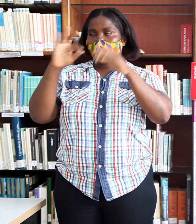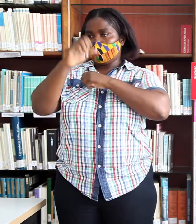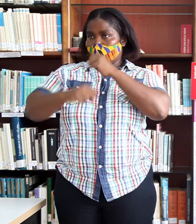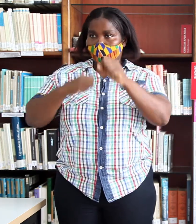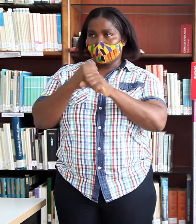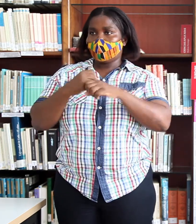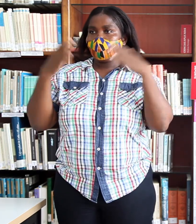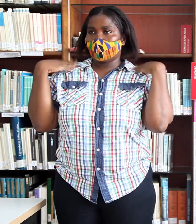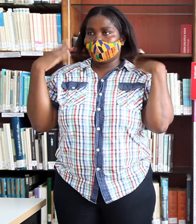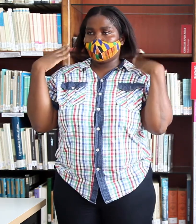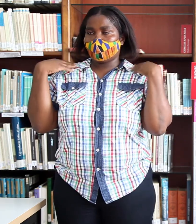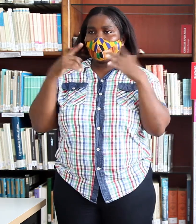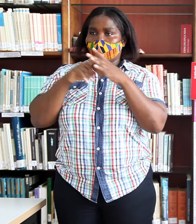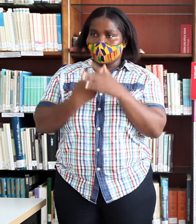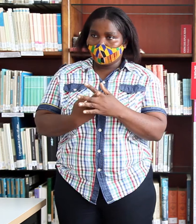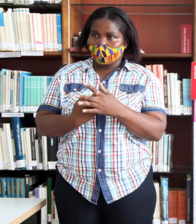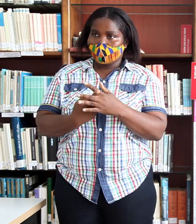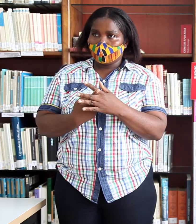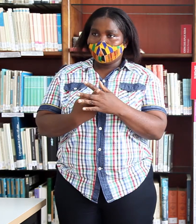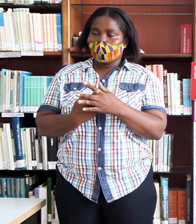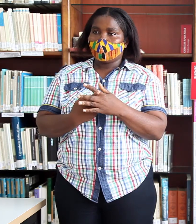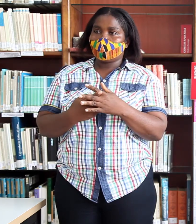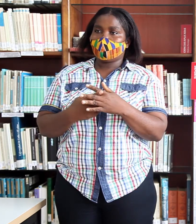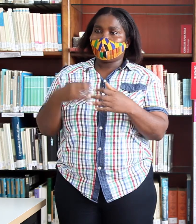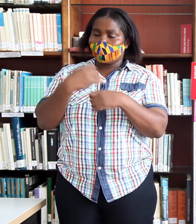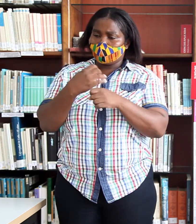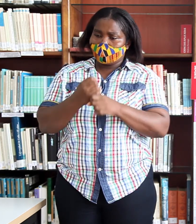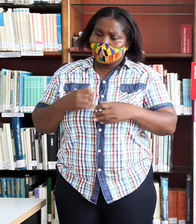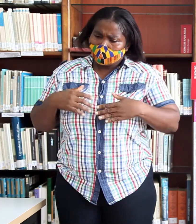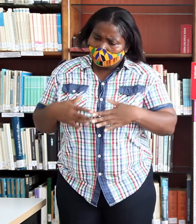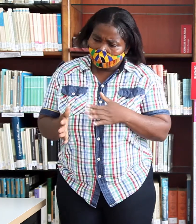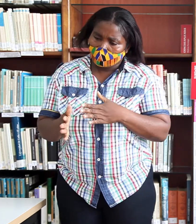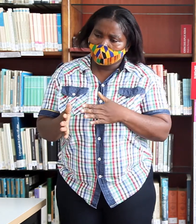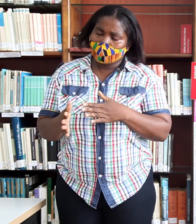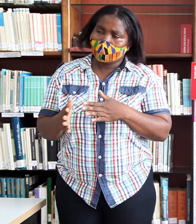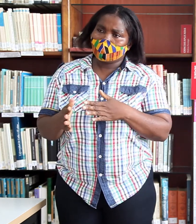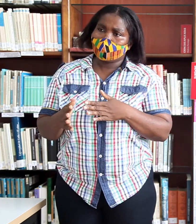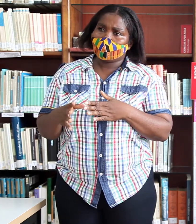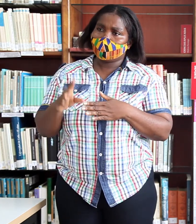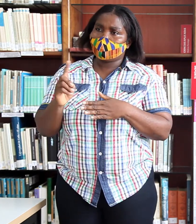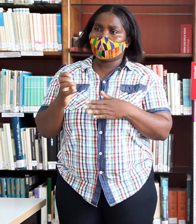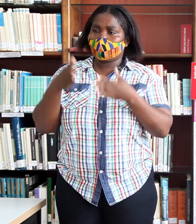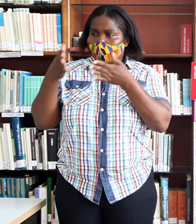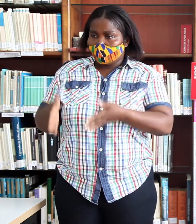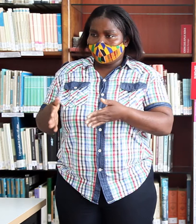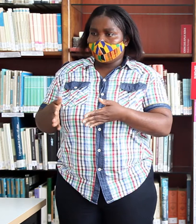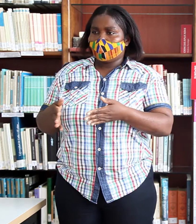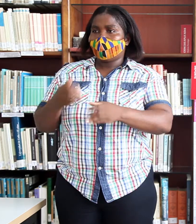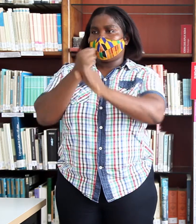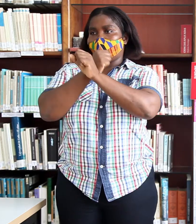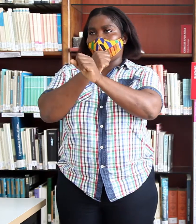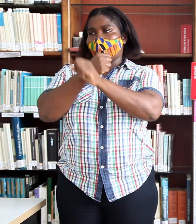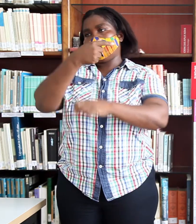sus padres empezaron a ser perseguidos por oponerse al régimen